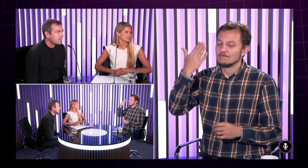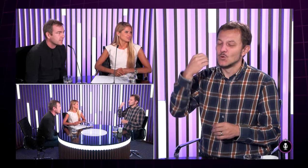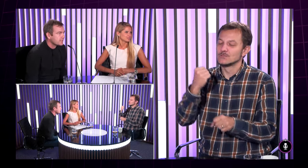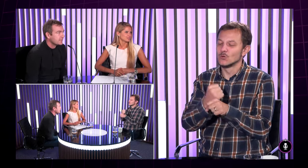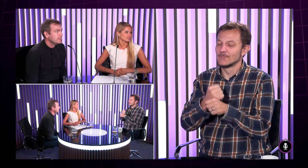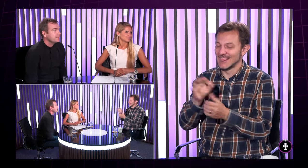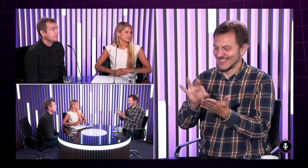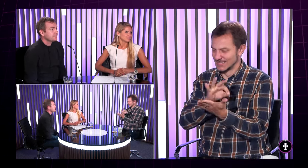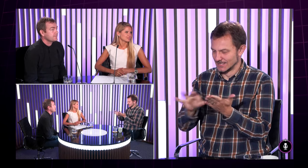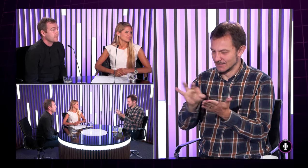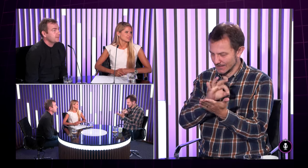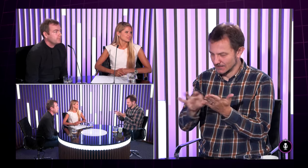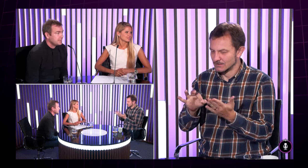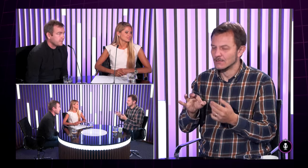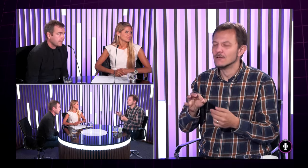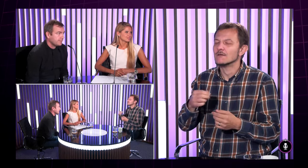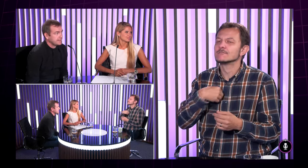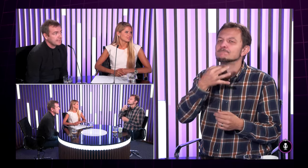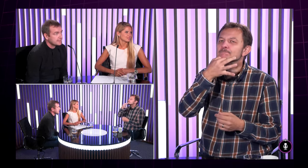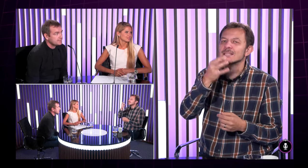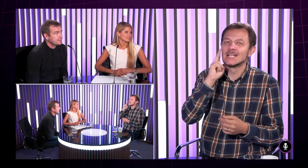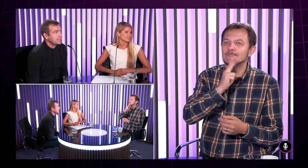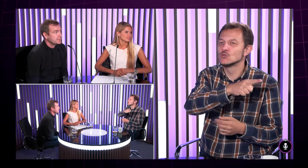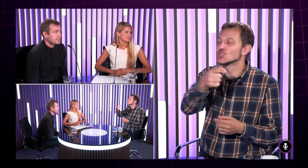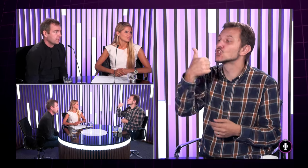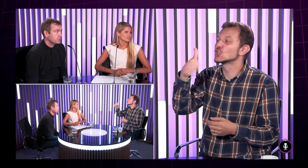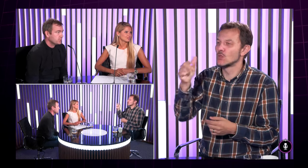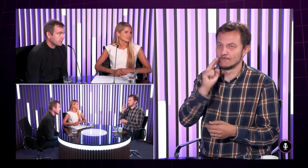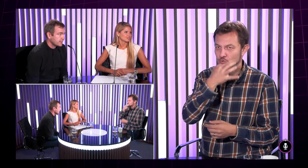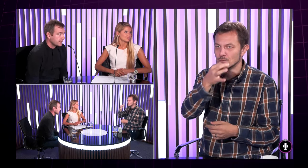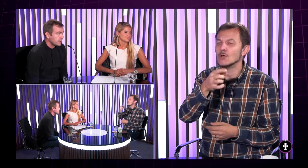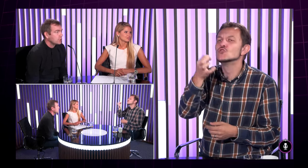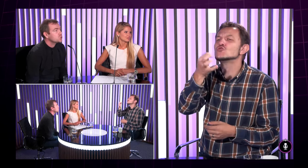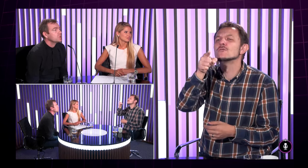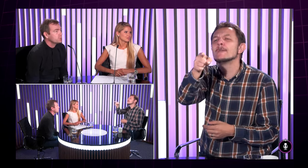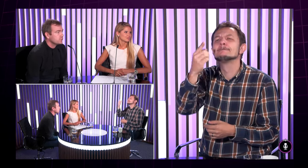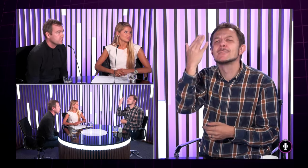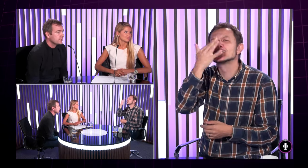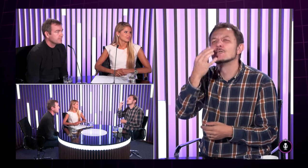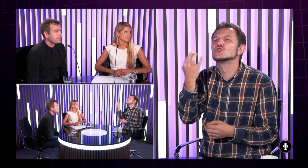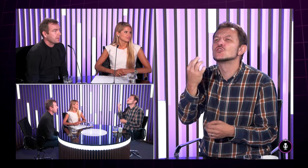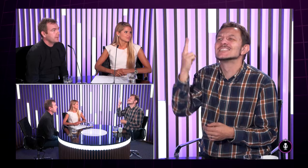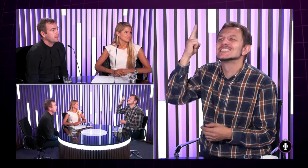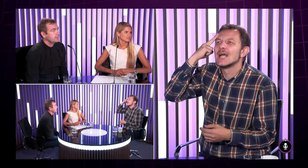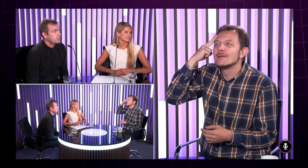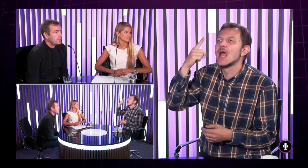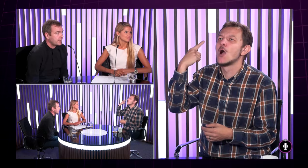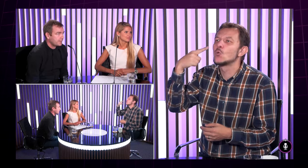dobrá otázka robili sme taký test pýtali sme sa nepočujúcich 100 nepočujúcich